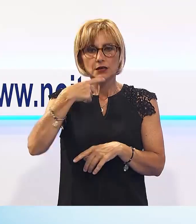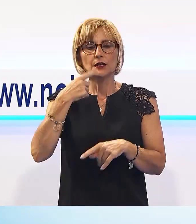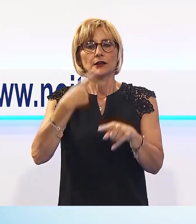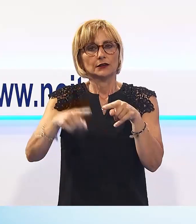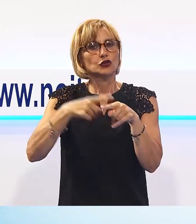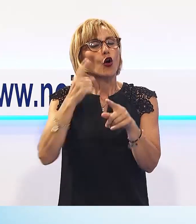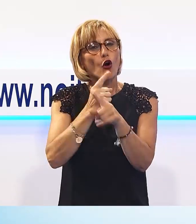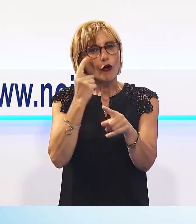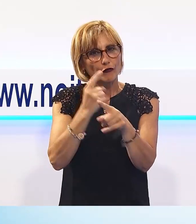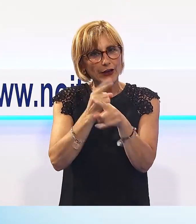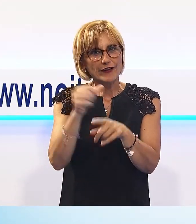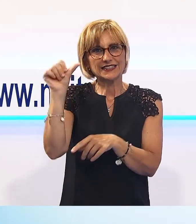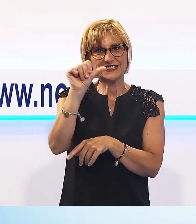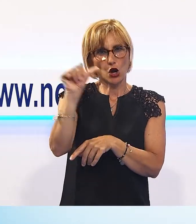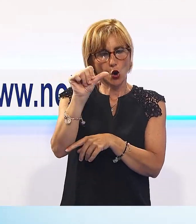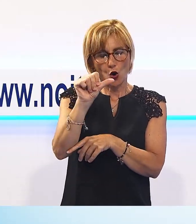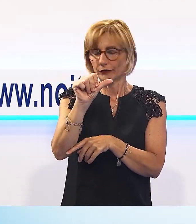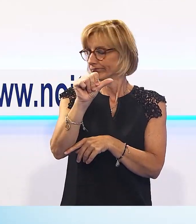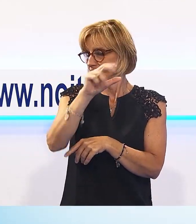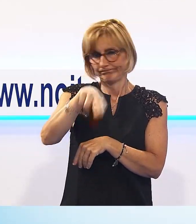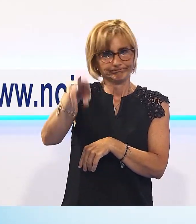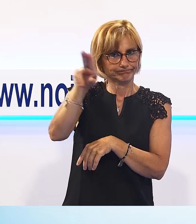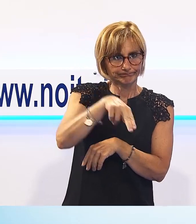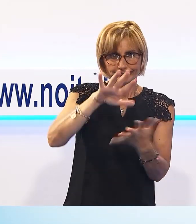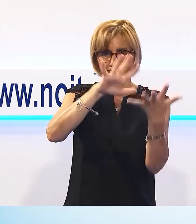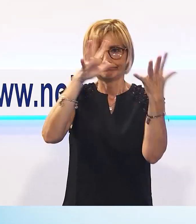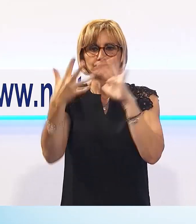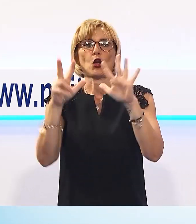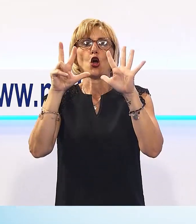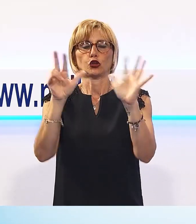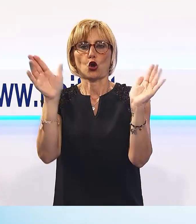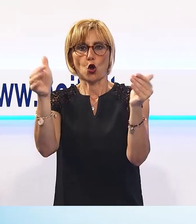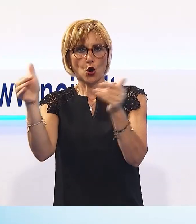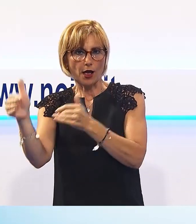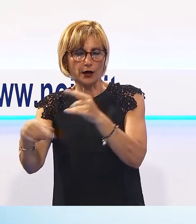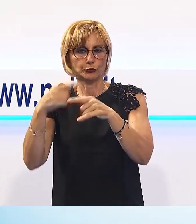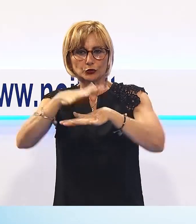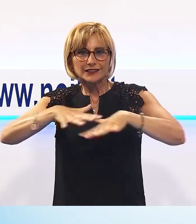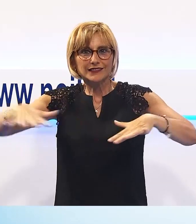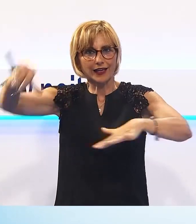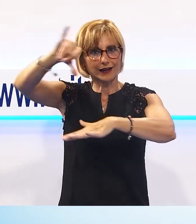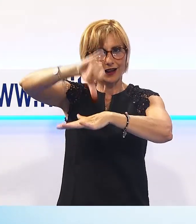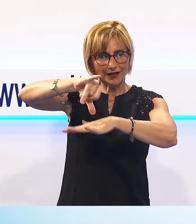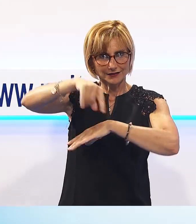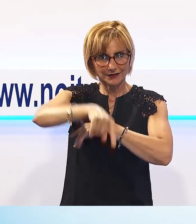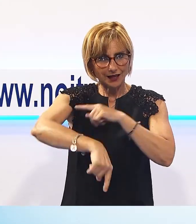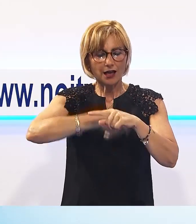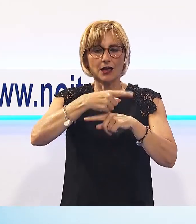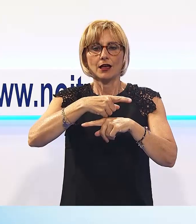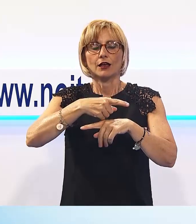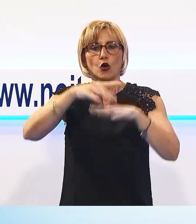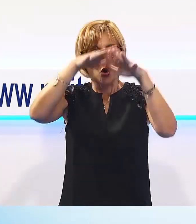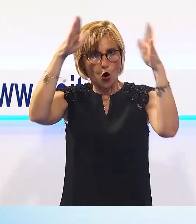steccone, e al suo posto vedranno la luce otto locali e un'ampia terrazza che assieme alla piazza coperta saranno a completa